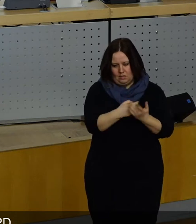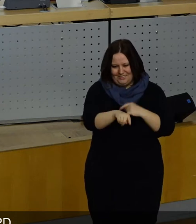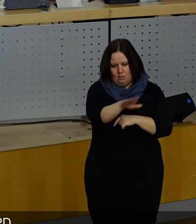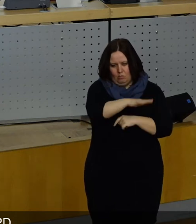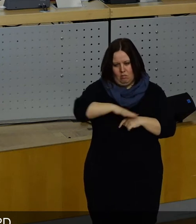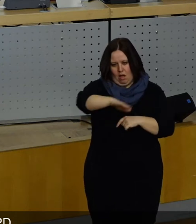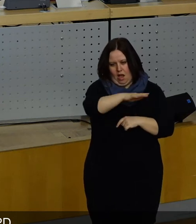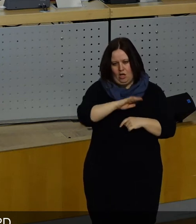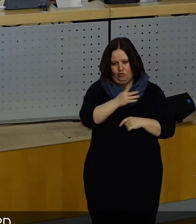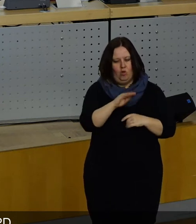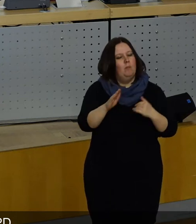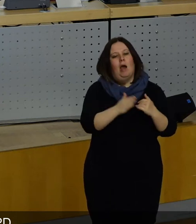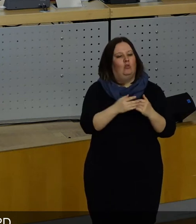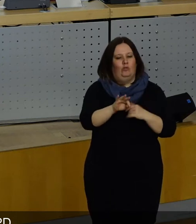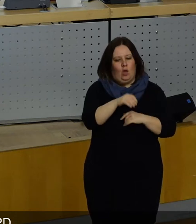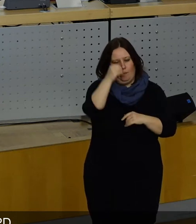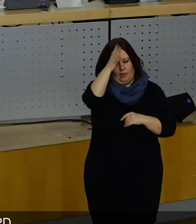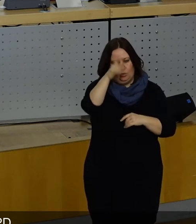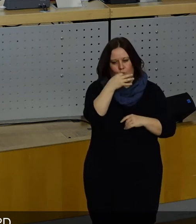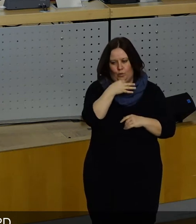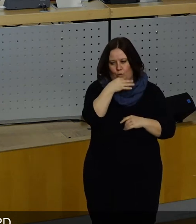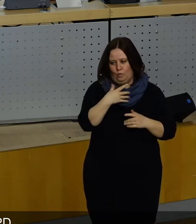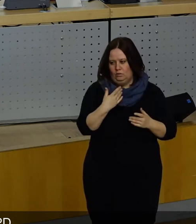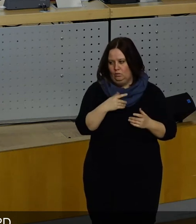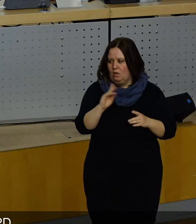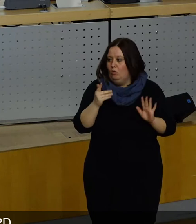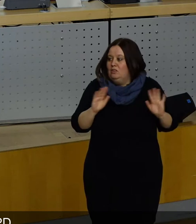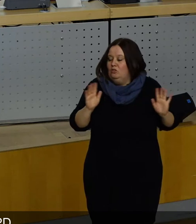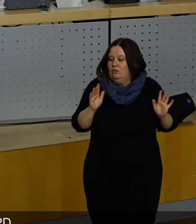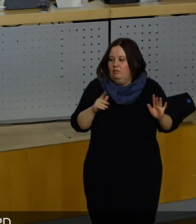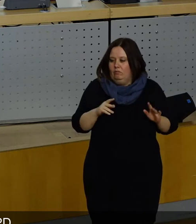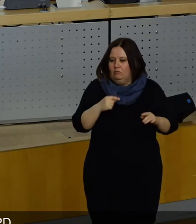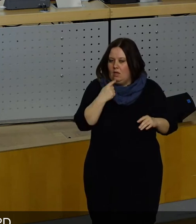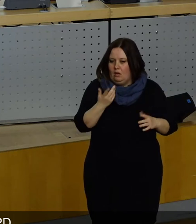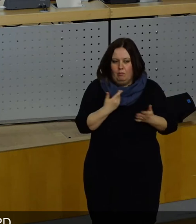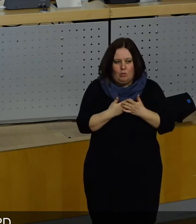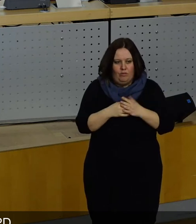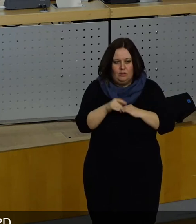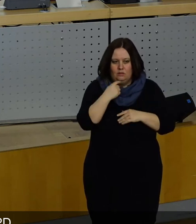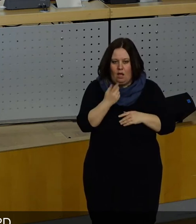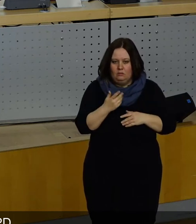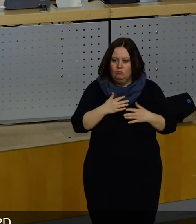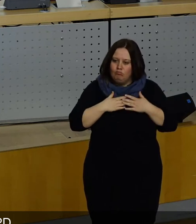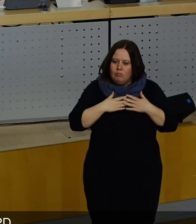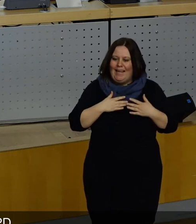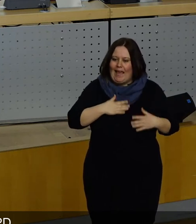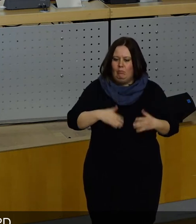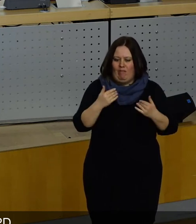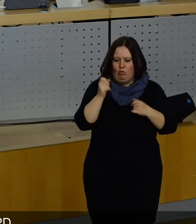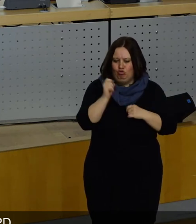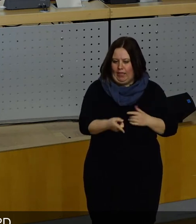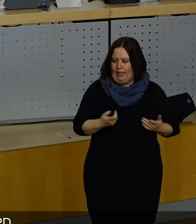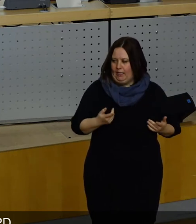diesem Ressort des Beigeordneten oder der Beigeordneten für Bildung und Jugend. Im Übrigen ist überhaupt nichts verwerflich daran, wenn jemand sagt, er wird sich darauf bewerben.